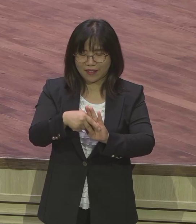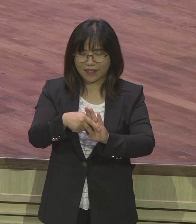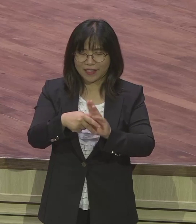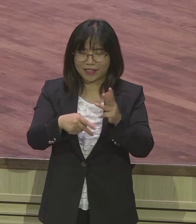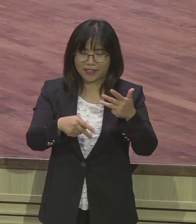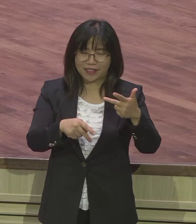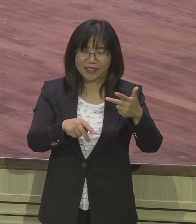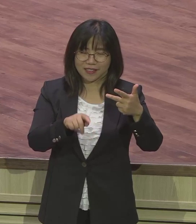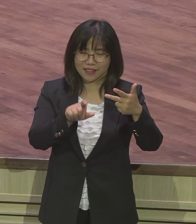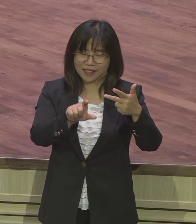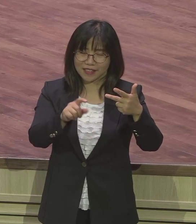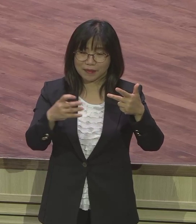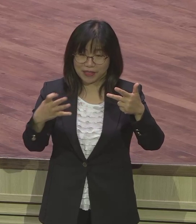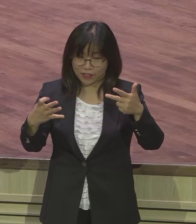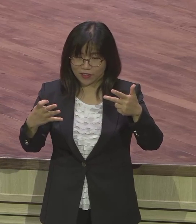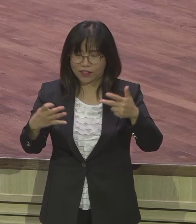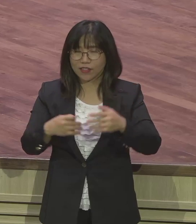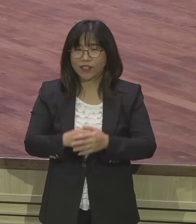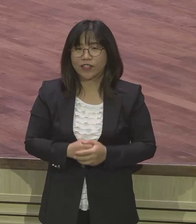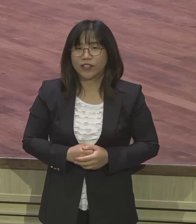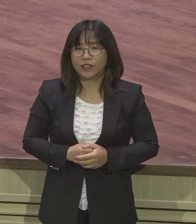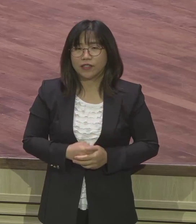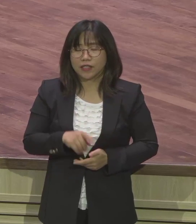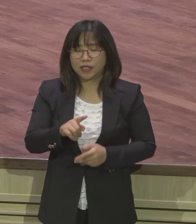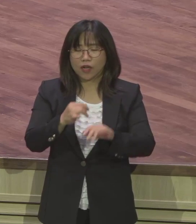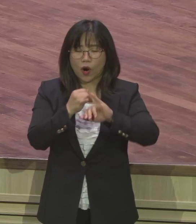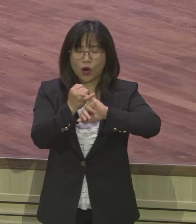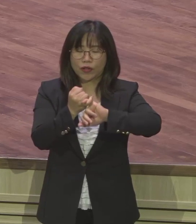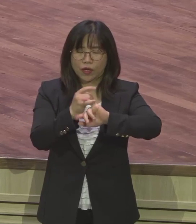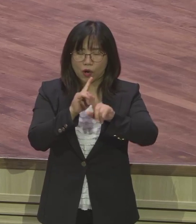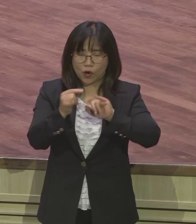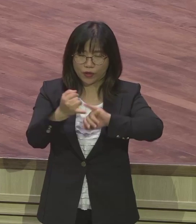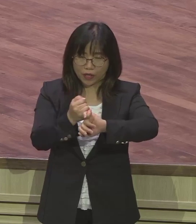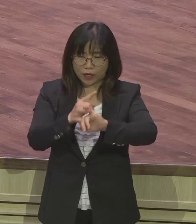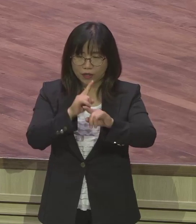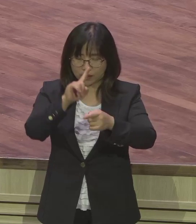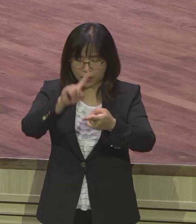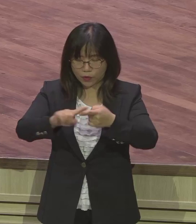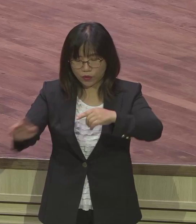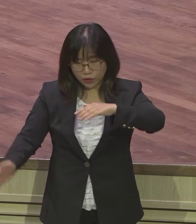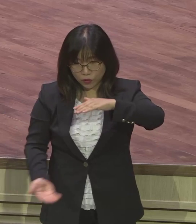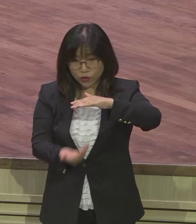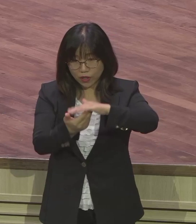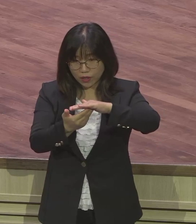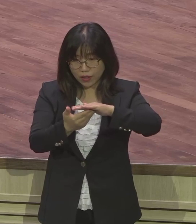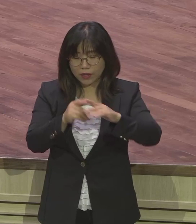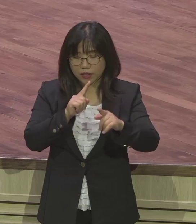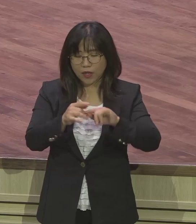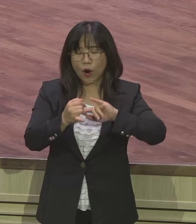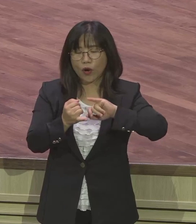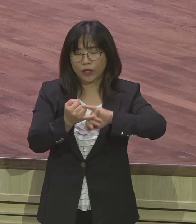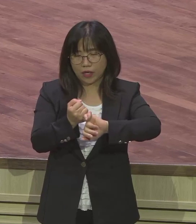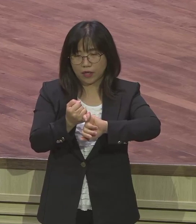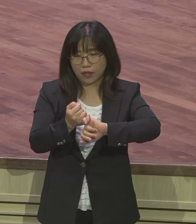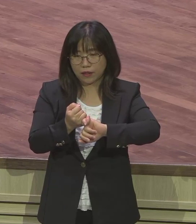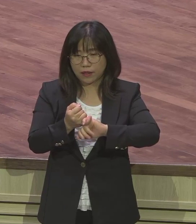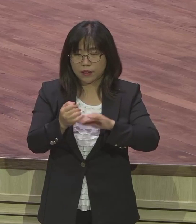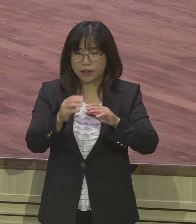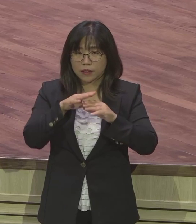1장 21절로 23절에 이 약속이 그대로 성취되었다 이 약속 은약의 성취 장세기 3장 15절 수록교 3장